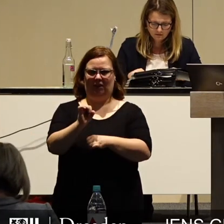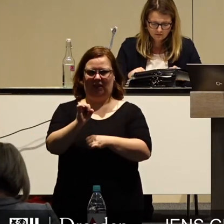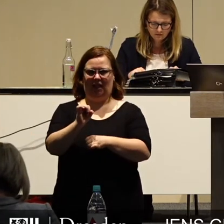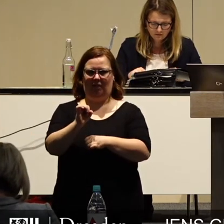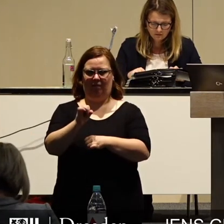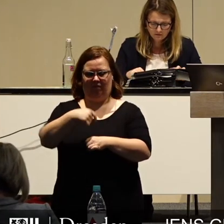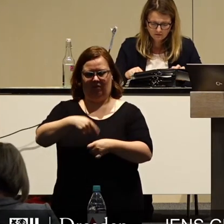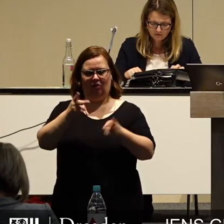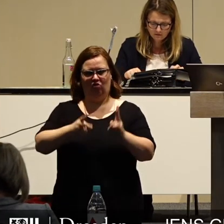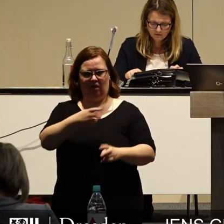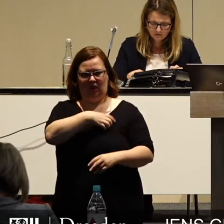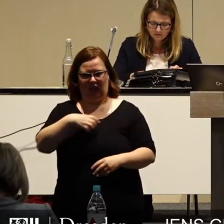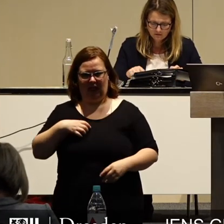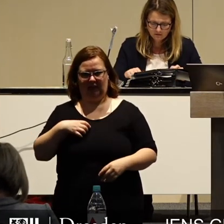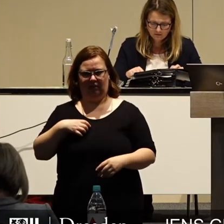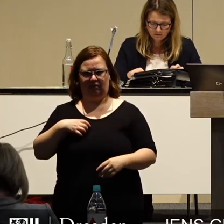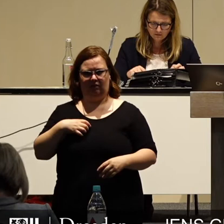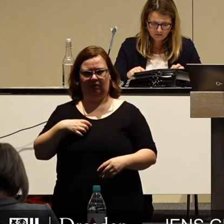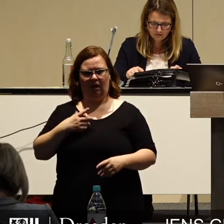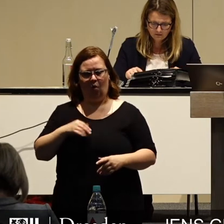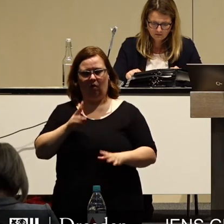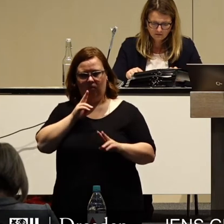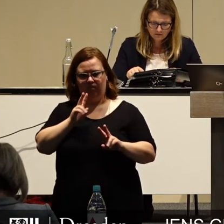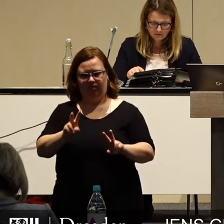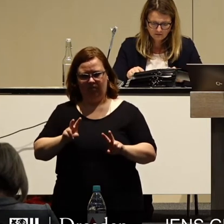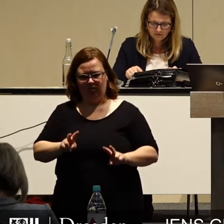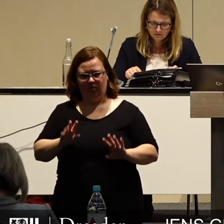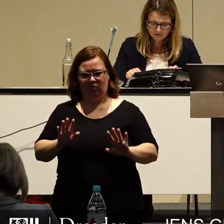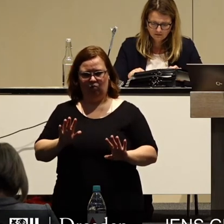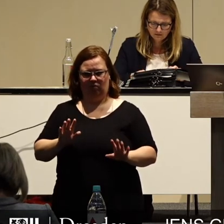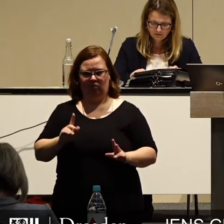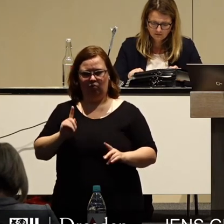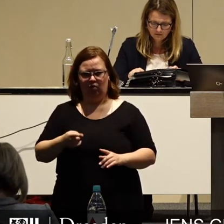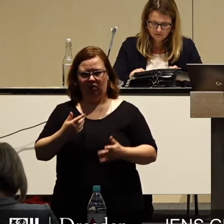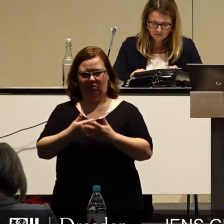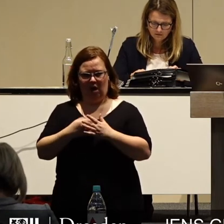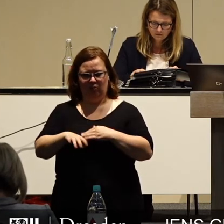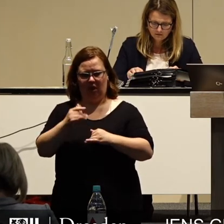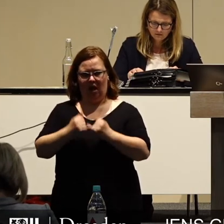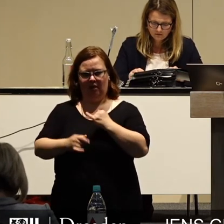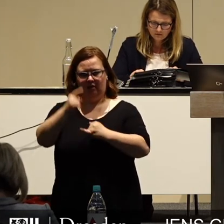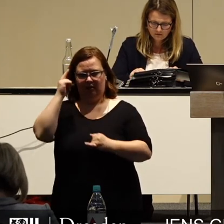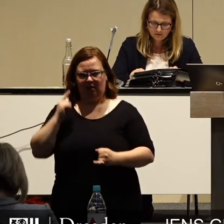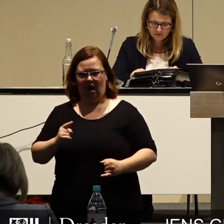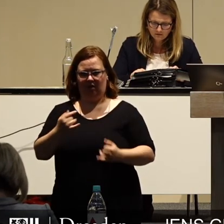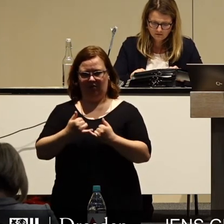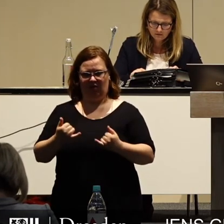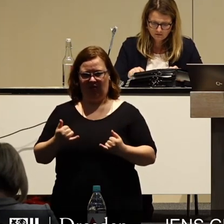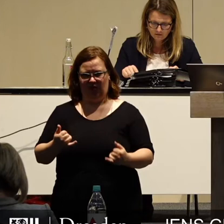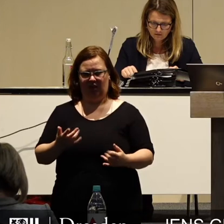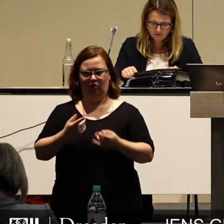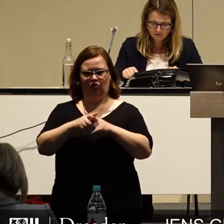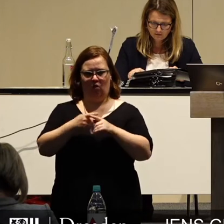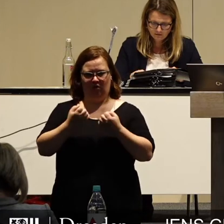wir als Stadt Dresden trotzdem eine gewisse Demut zeigen, wie es uns in den letzten Jahren ergangen ist. Die